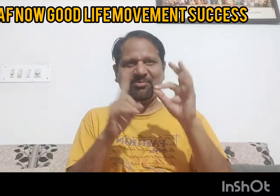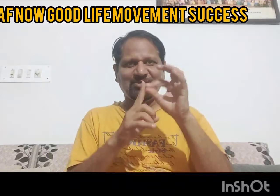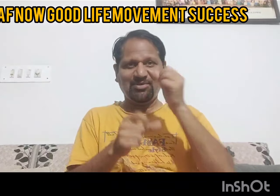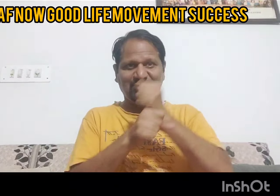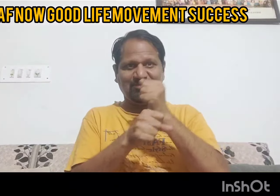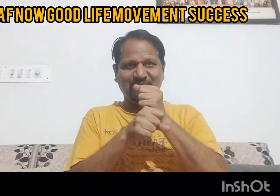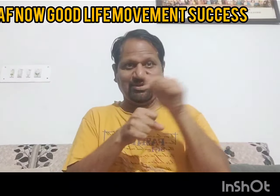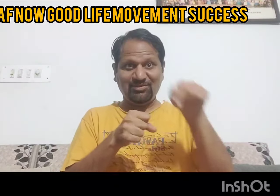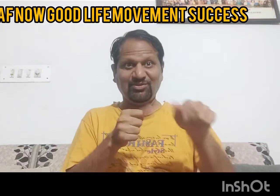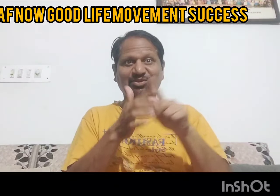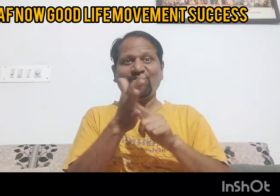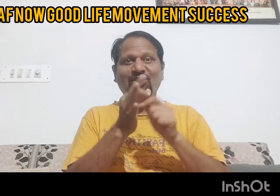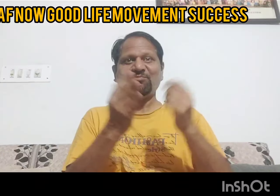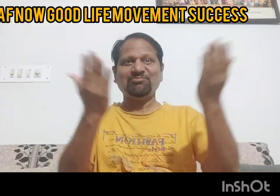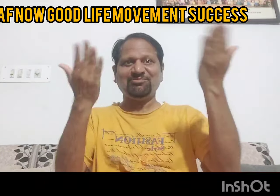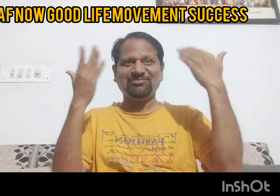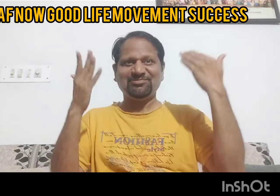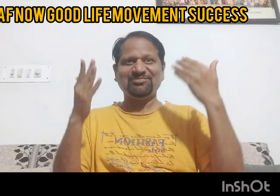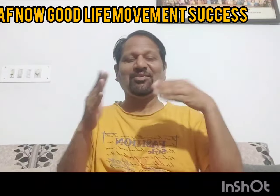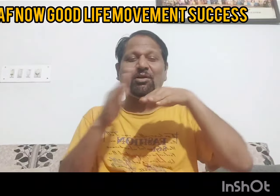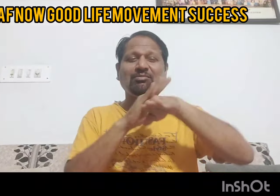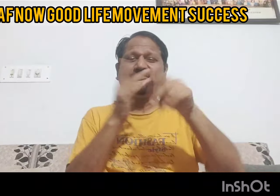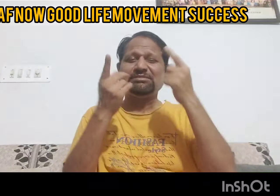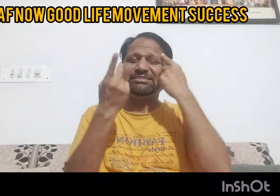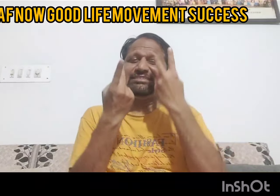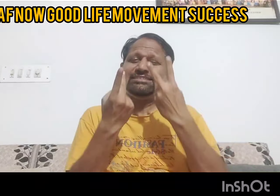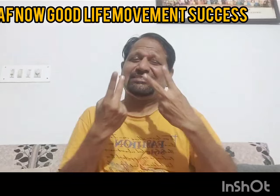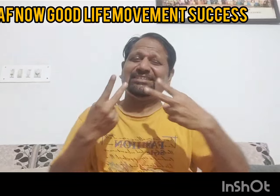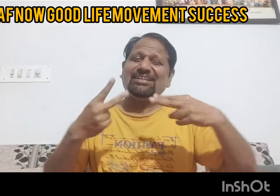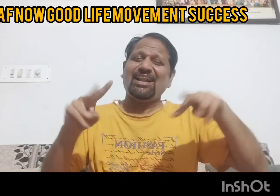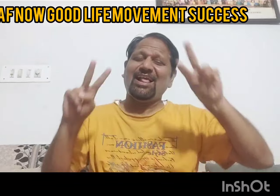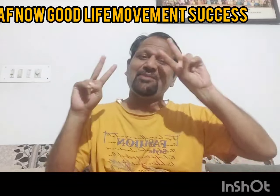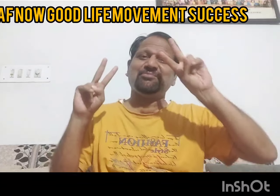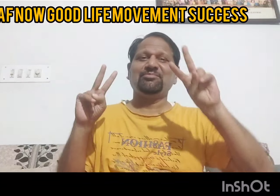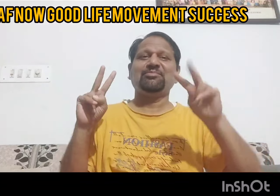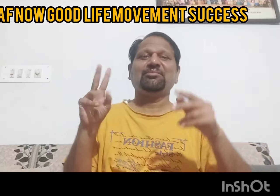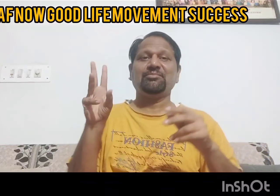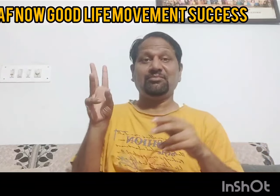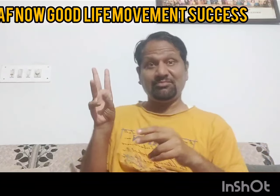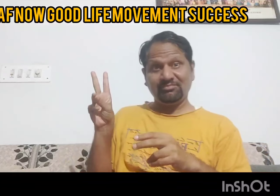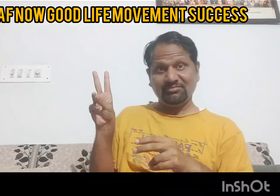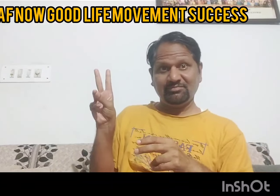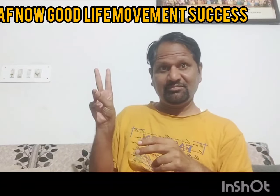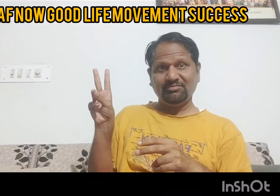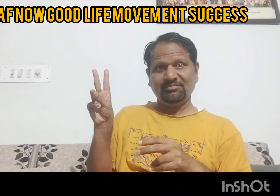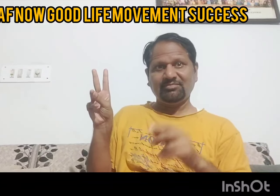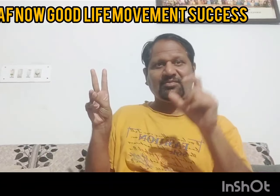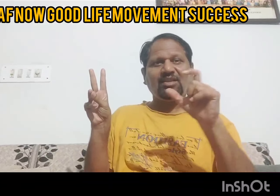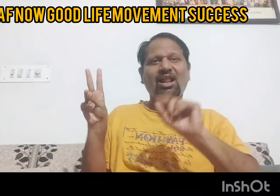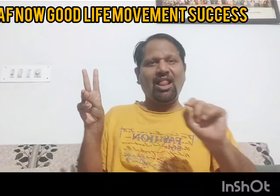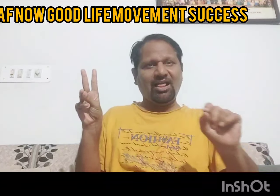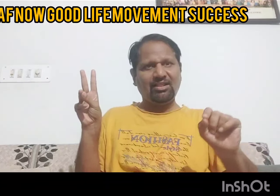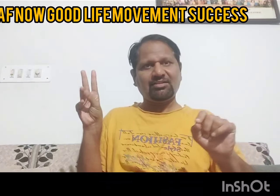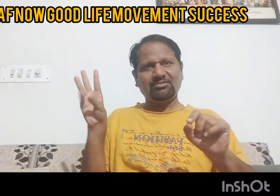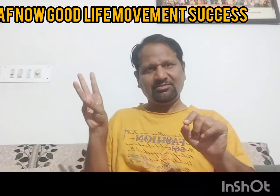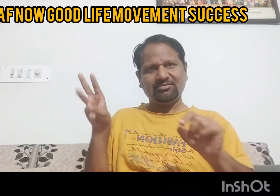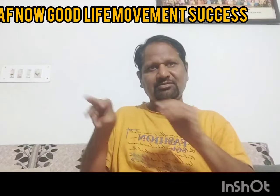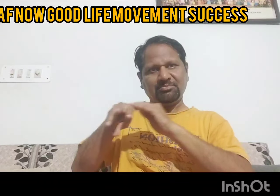हूँ मद्प्रदेश सरकार ने दिव्यांग जनों के लिए बहुत सारी बेकेंसीज निकाली हैं क्लेरिकल केडर में